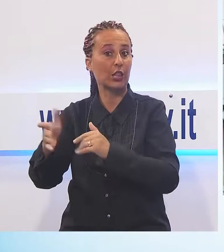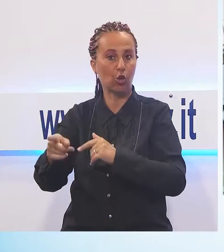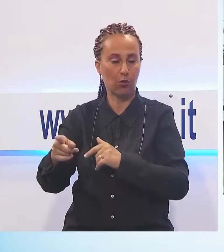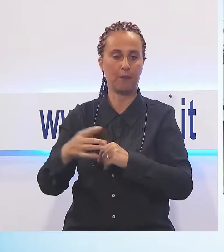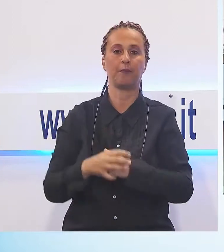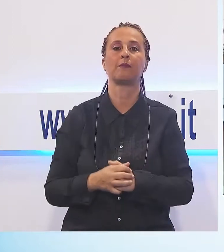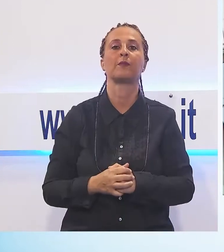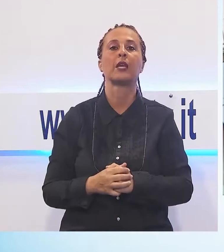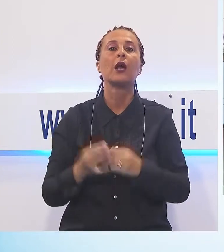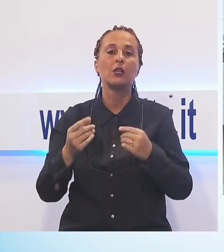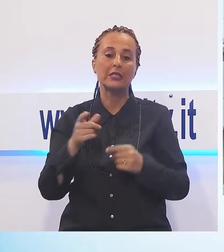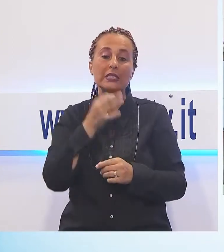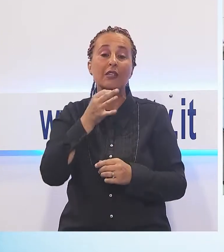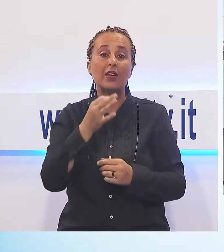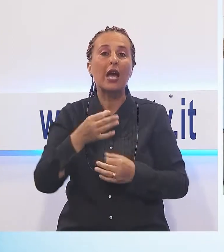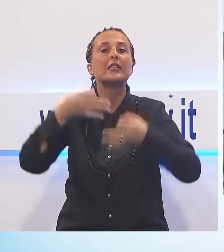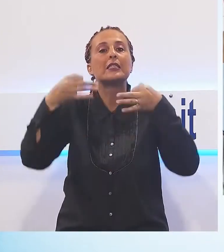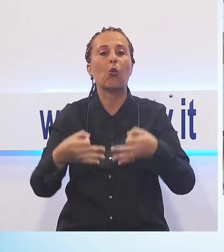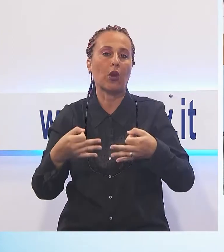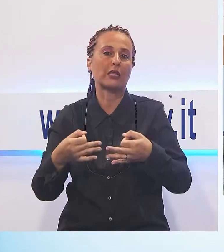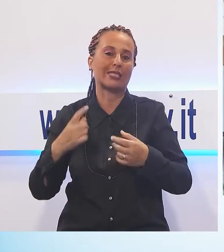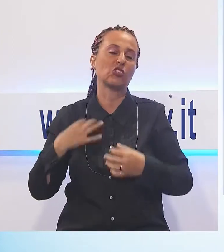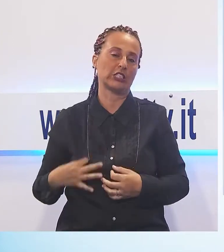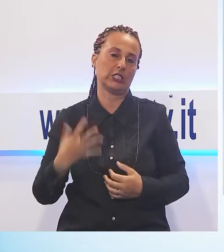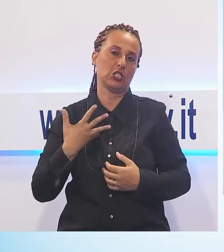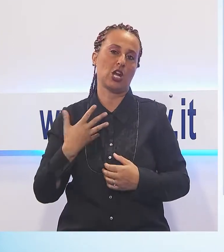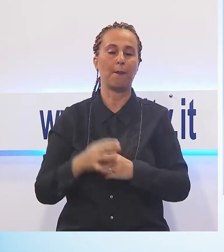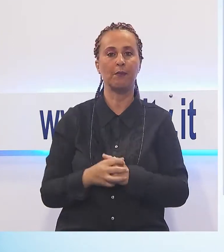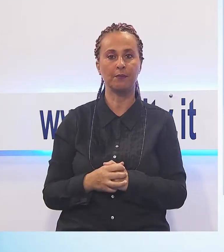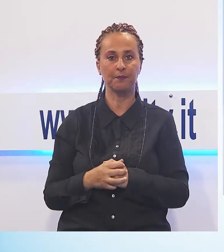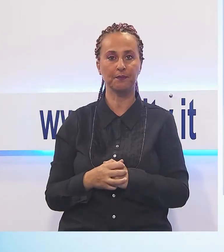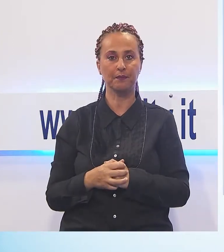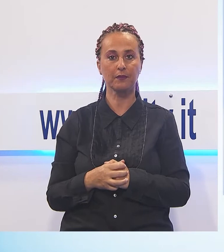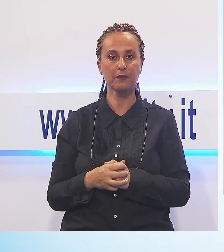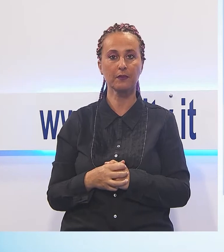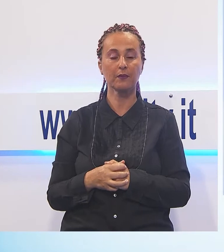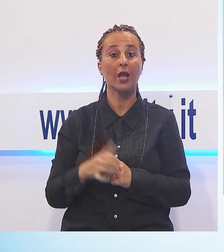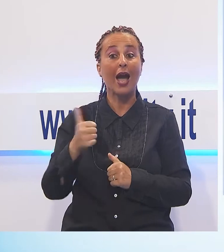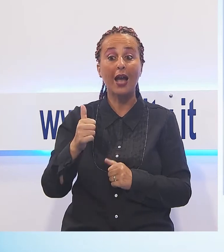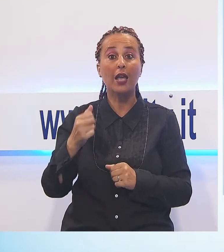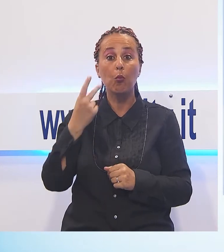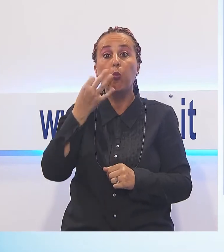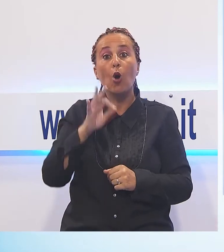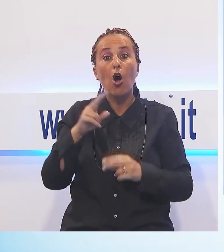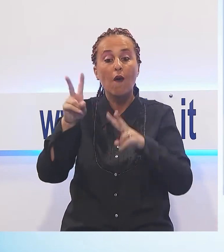sicurezza di tutti i cittadini di Porcari. Si tratta di strumenti all'avanguardia in HD, tanto da consentire la visione notturna e in alcuni casi il riconoscimento delle